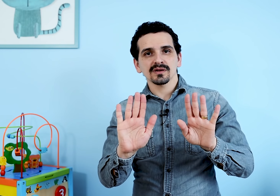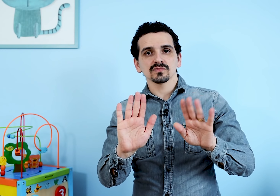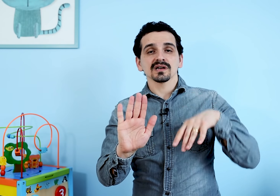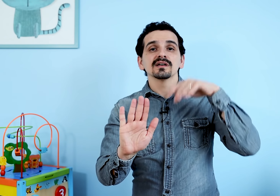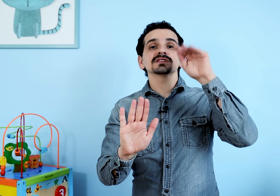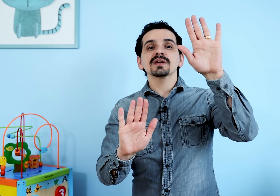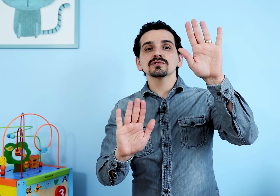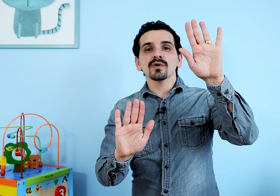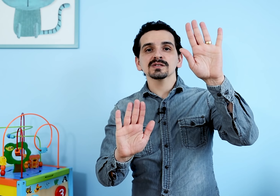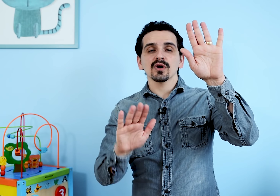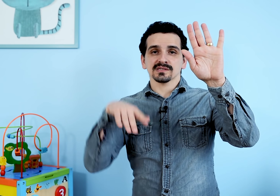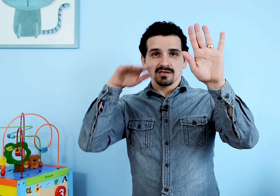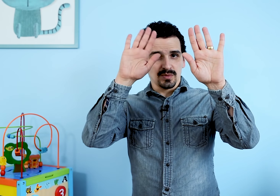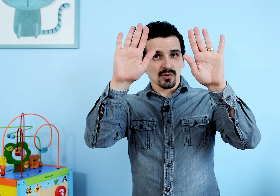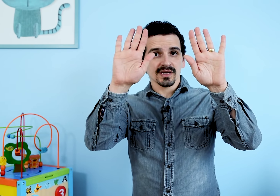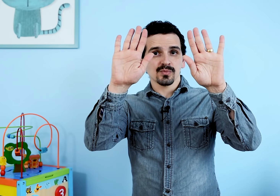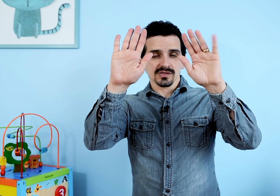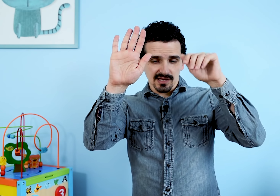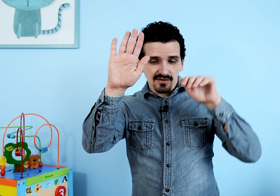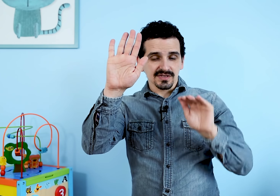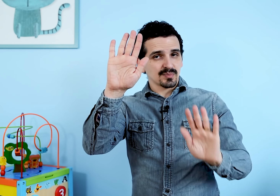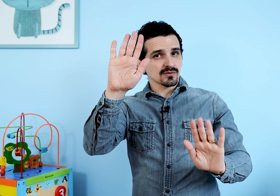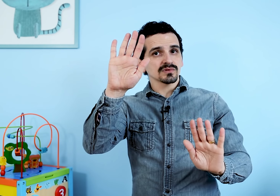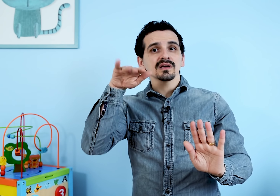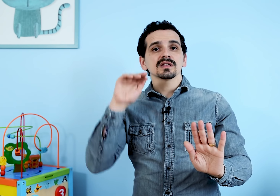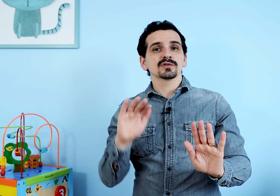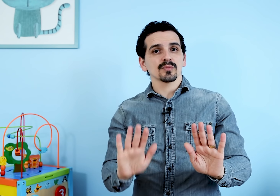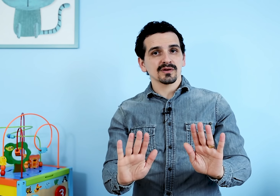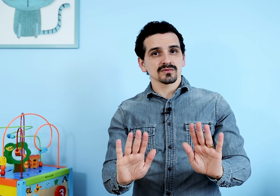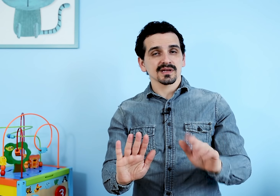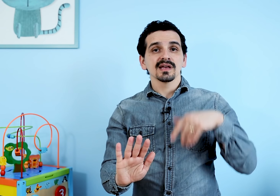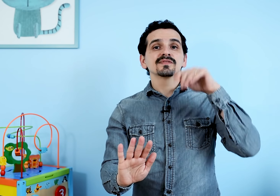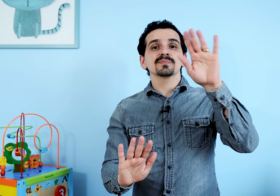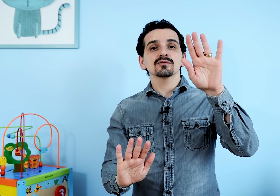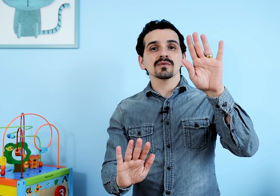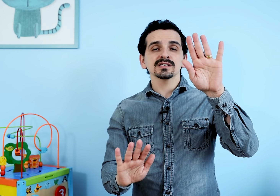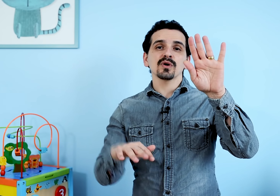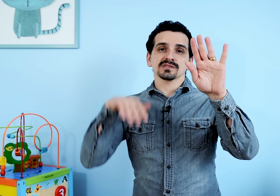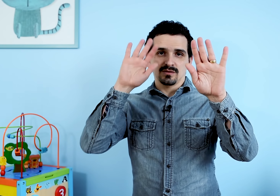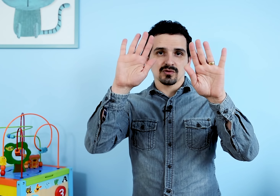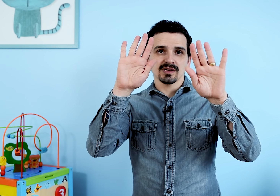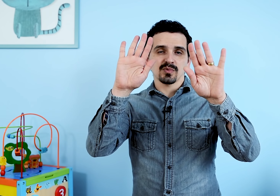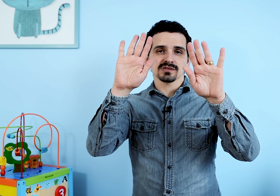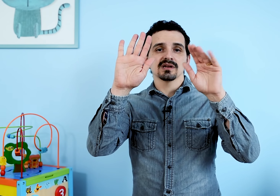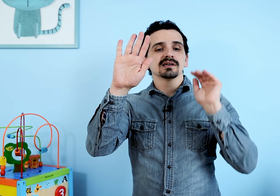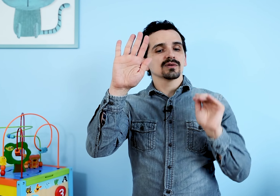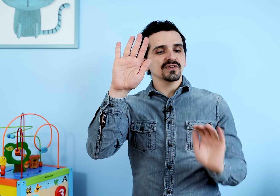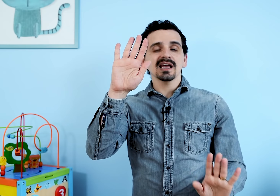pergunta. Fiz a pergunta com a resposta, imitou a resposta. Fiz a pergunta, imitou a pergunta. Fiz a pergunta com a resposta, imitou a resposta. Se eu fizer